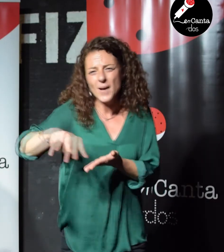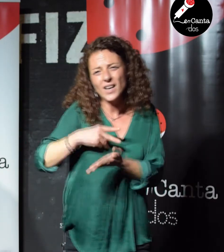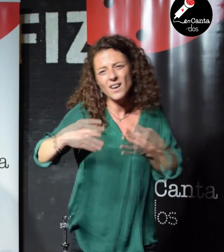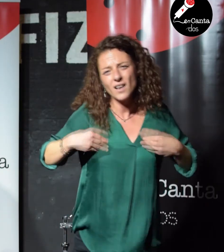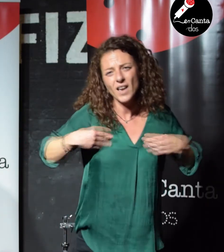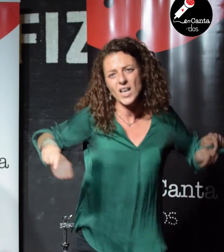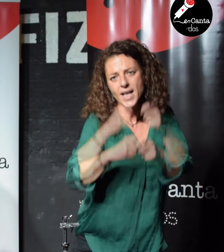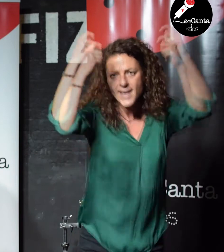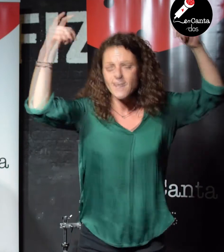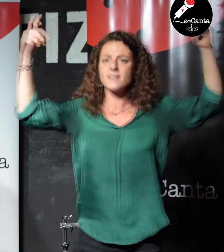baile